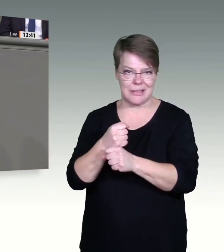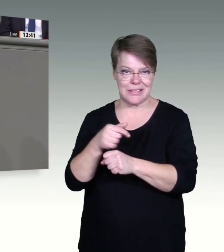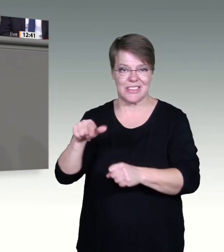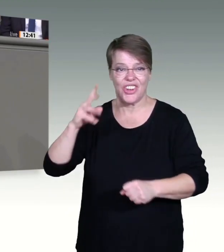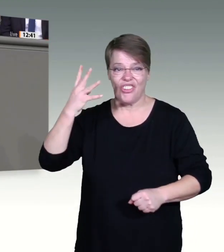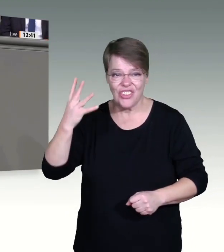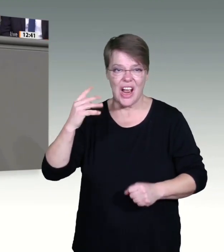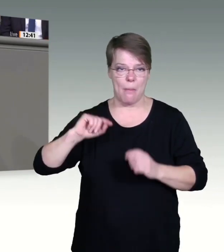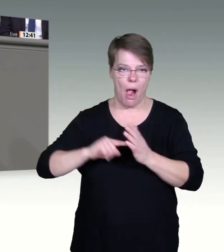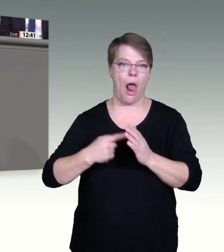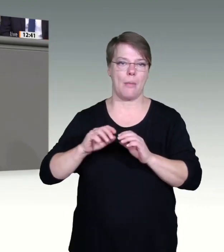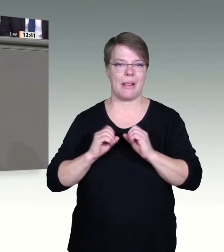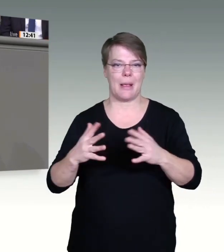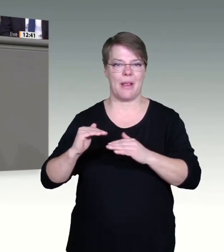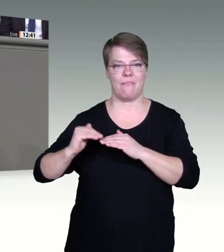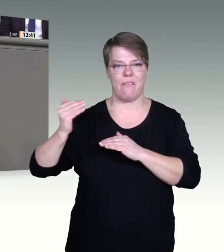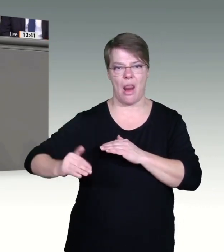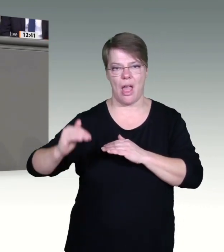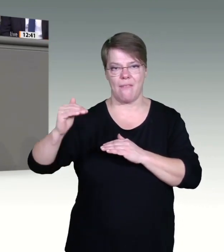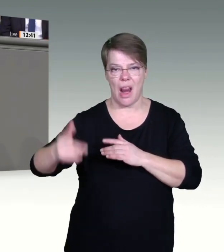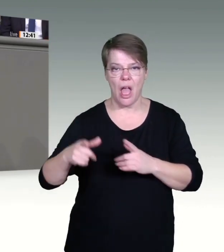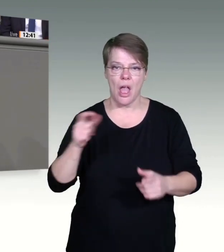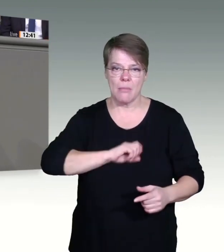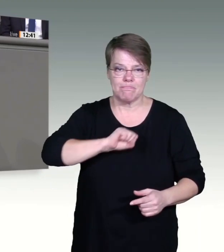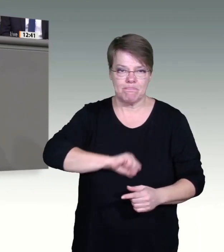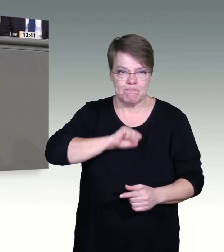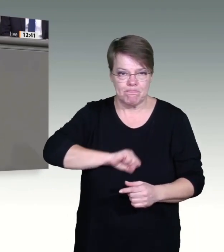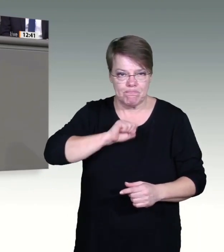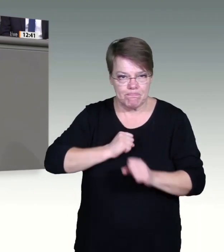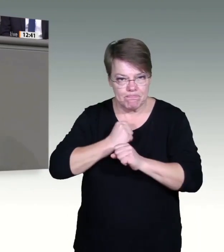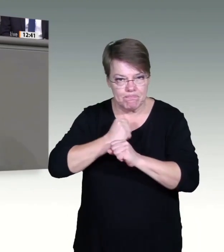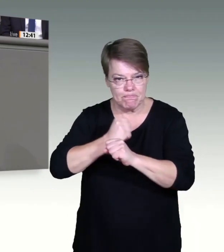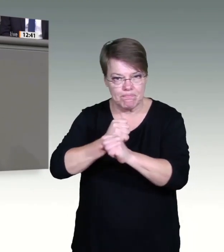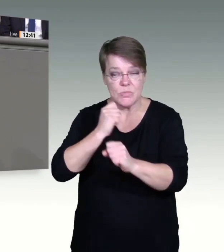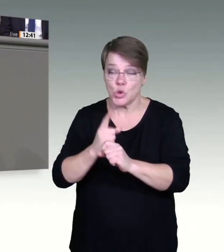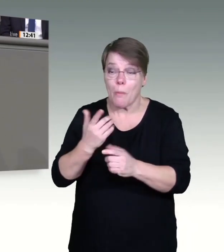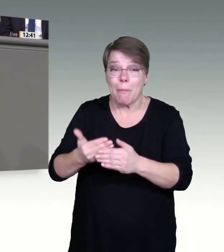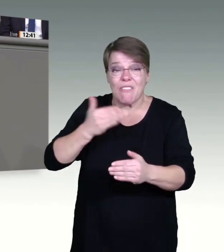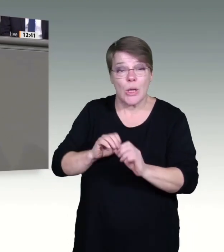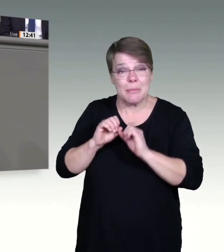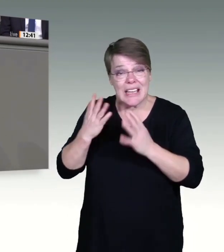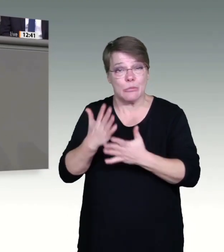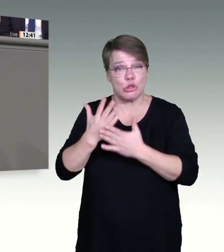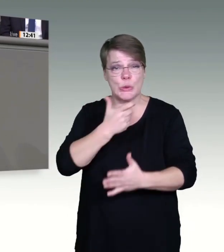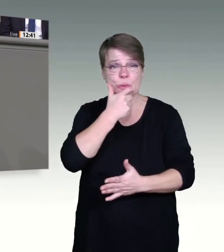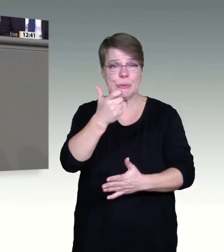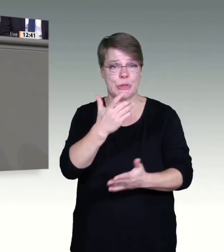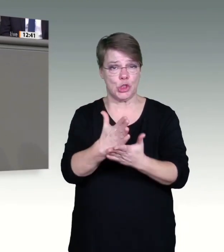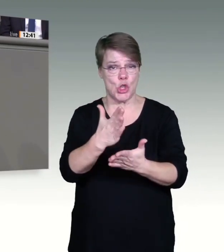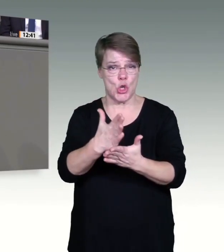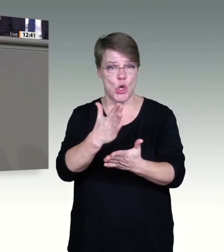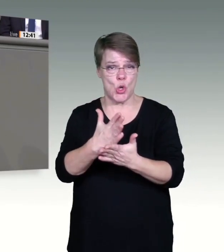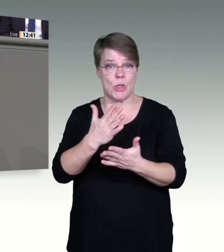Es geht nicht nur um Prämien, die Sie ja jetzt auch wieder aufgrund des chaotischen Vorgangs vorübergehend rausgenommen haben aus dem Gesetzentwurf. Es geht um